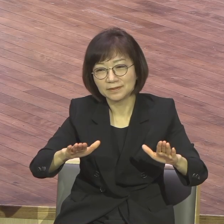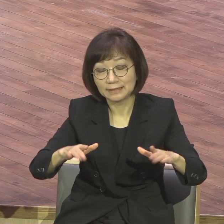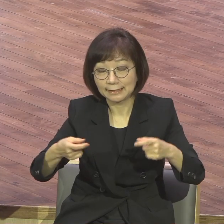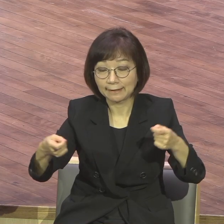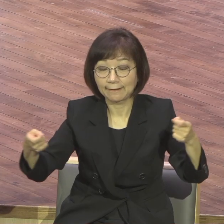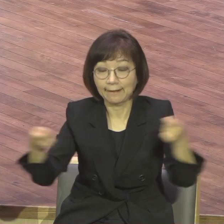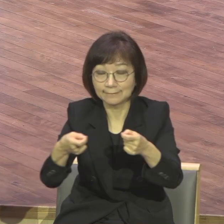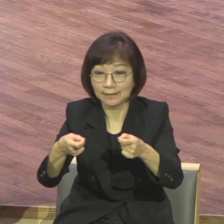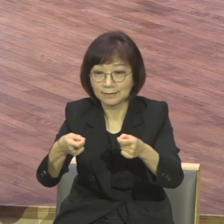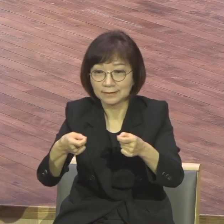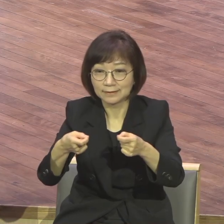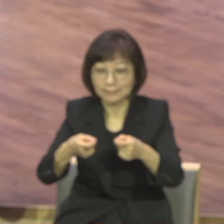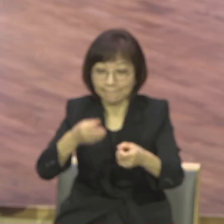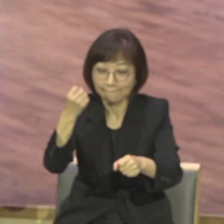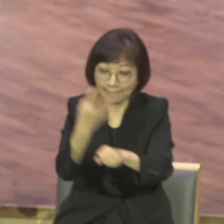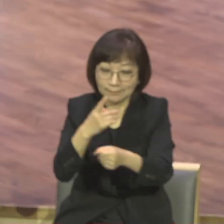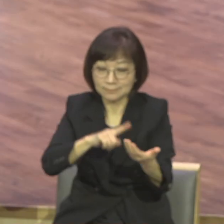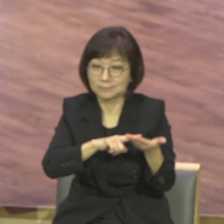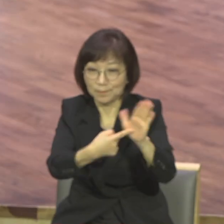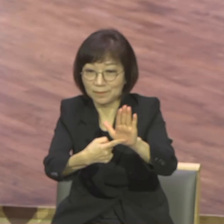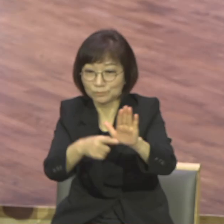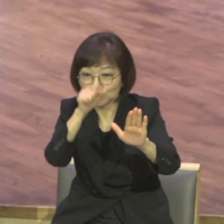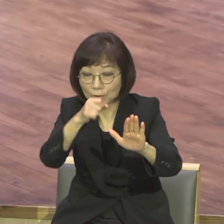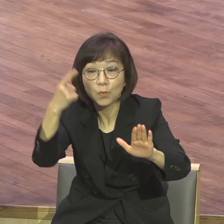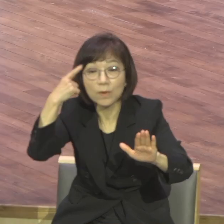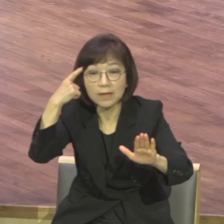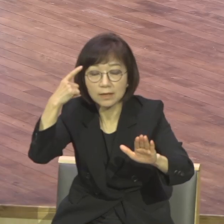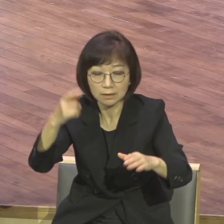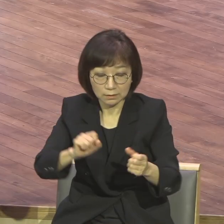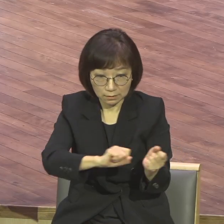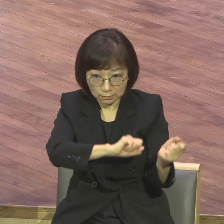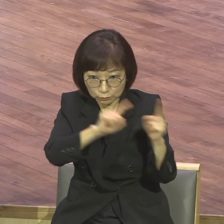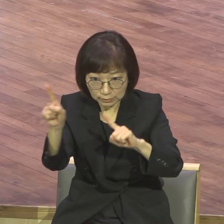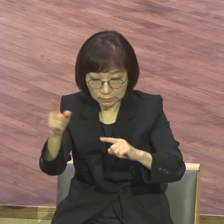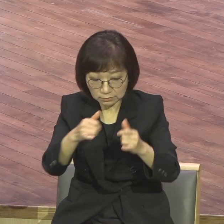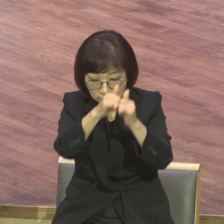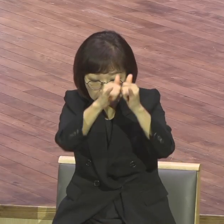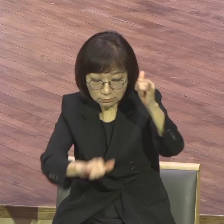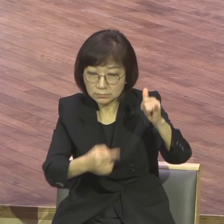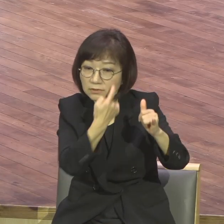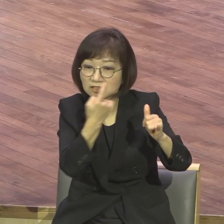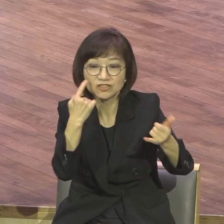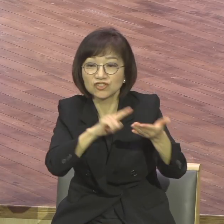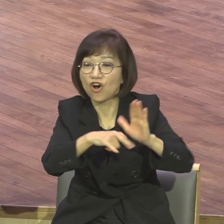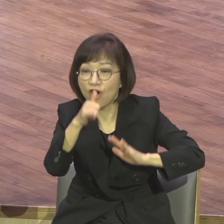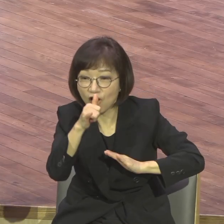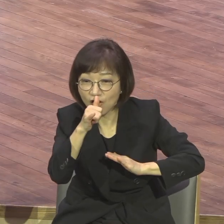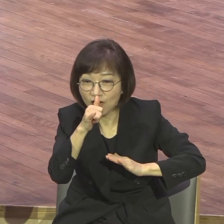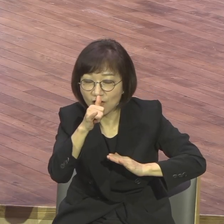사실이기 때문에 역사적인 사실을 성경은 구차하게 증명하려고 하거나